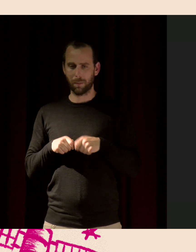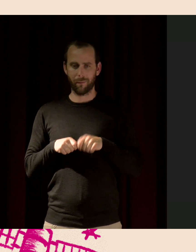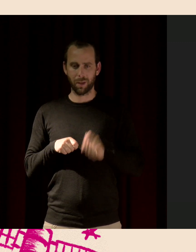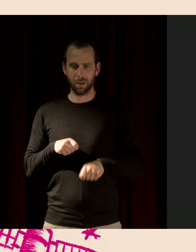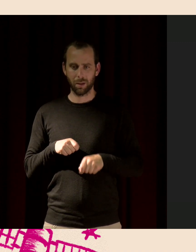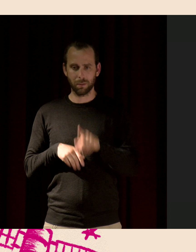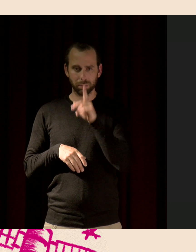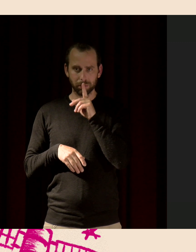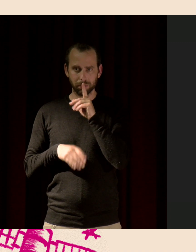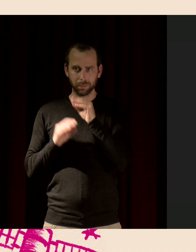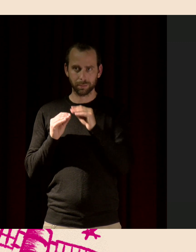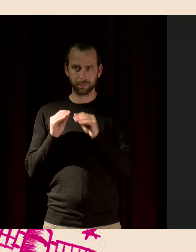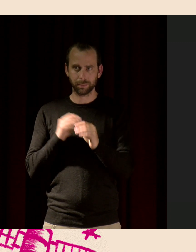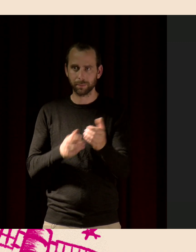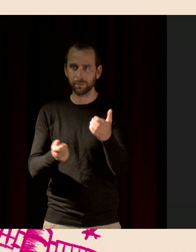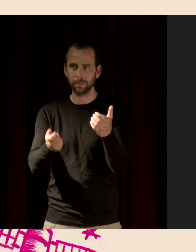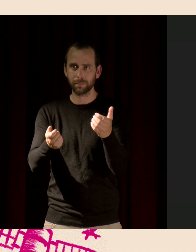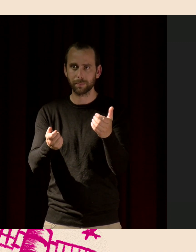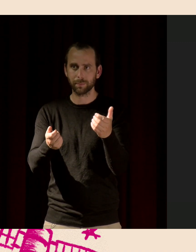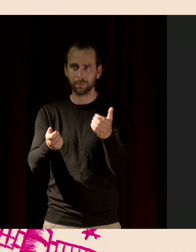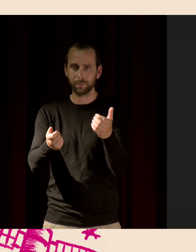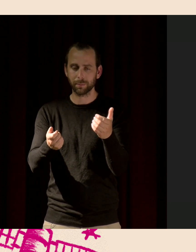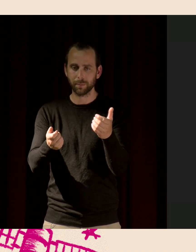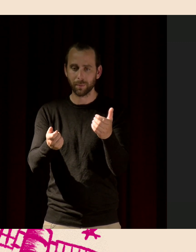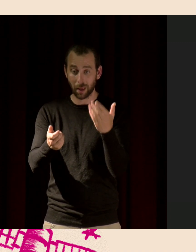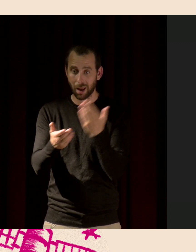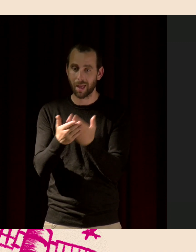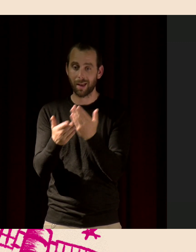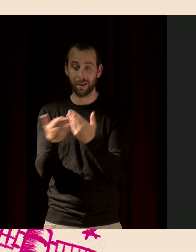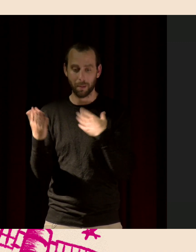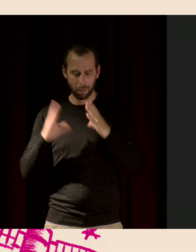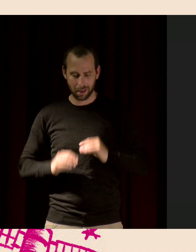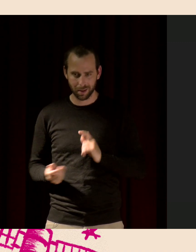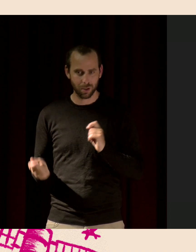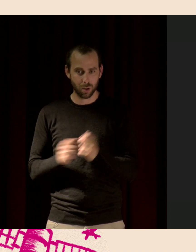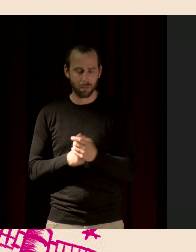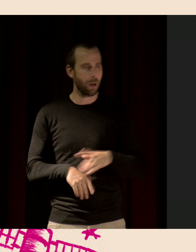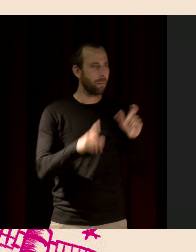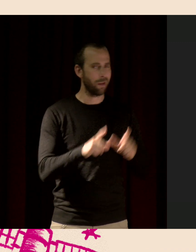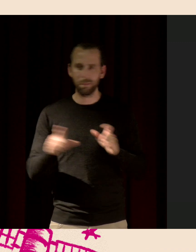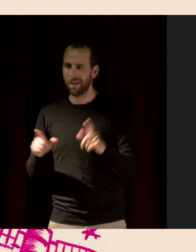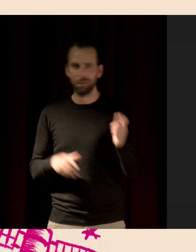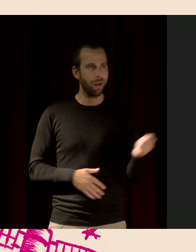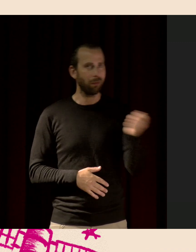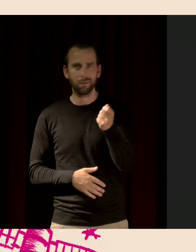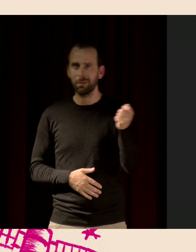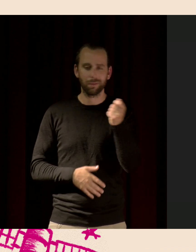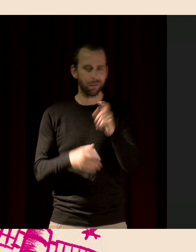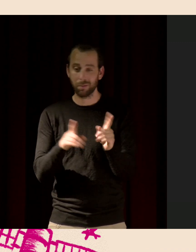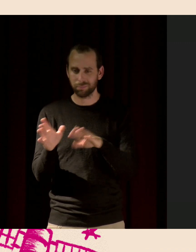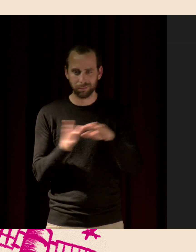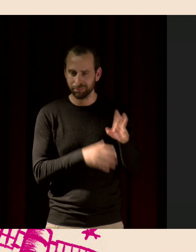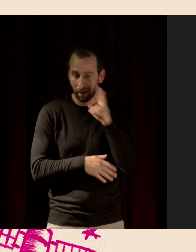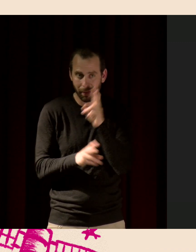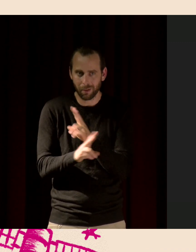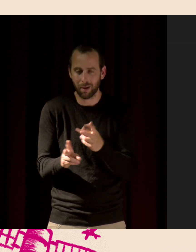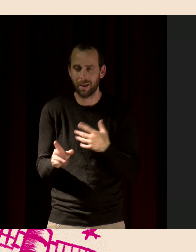Et là, on change complètement notre positionnement. Et se taire, ça permet de s'ouvrir au monde et